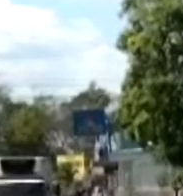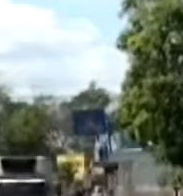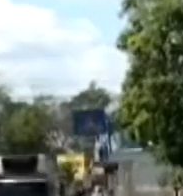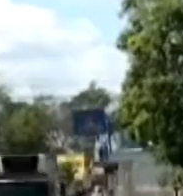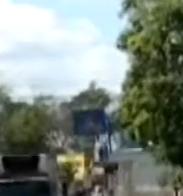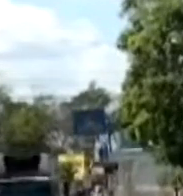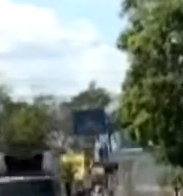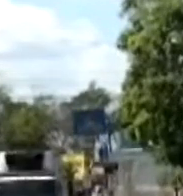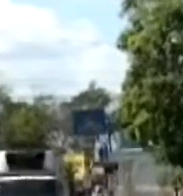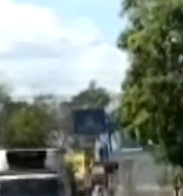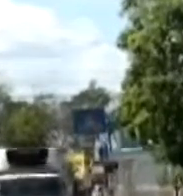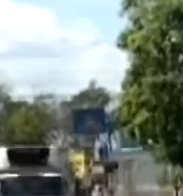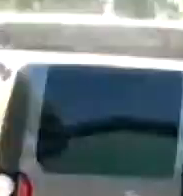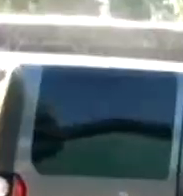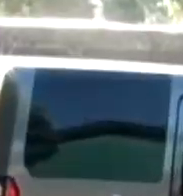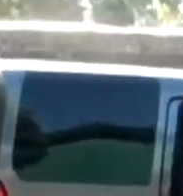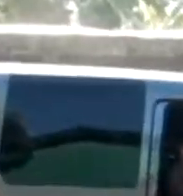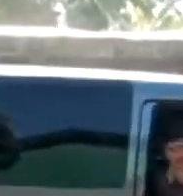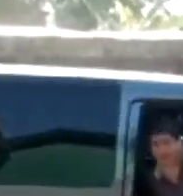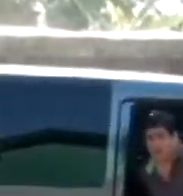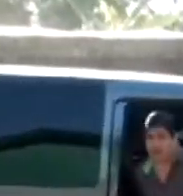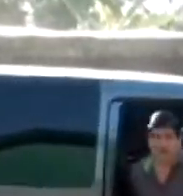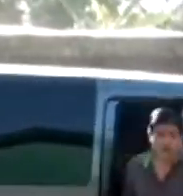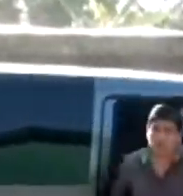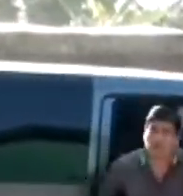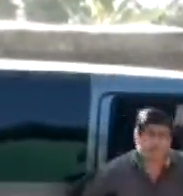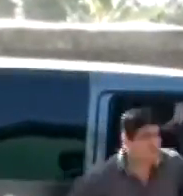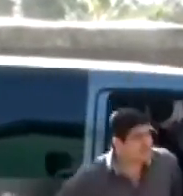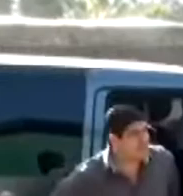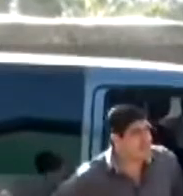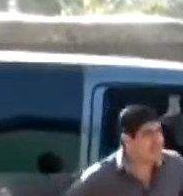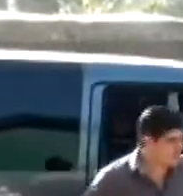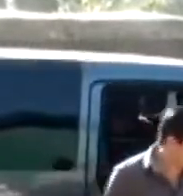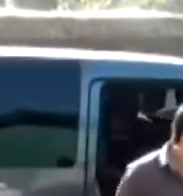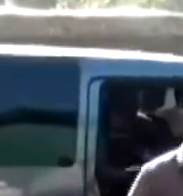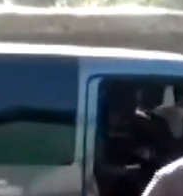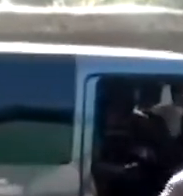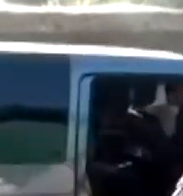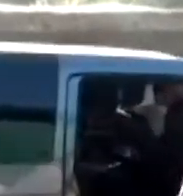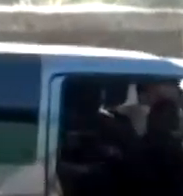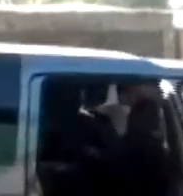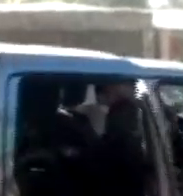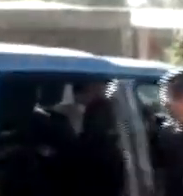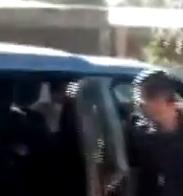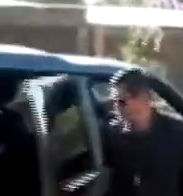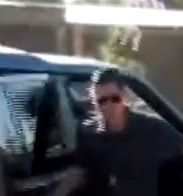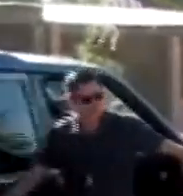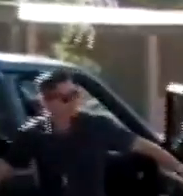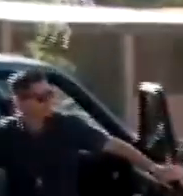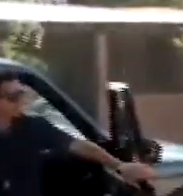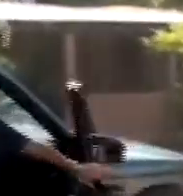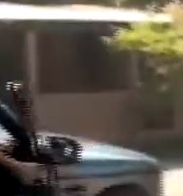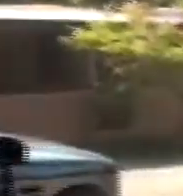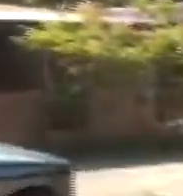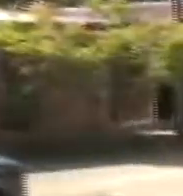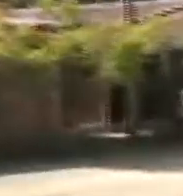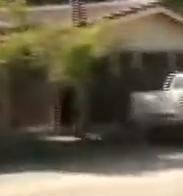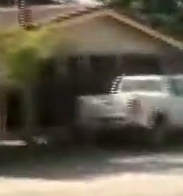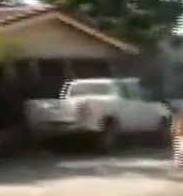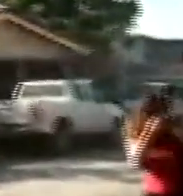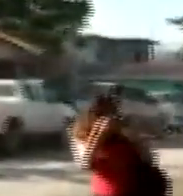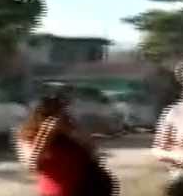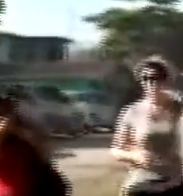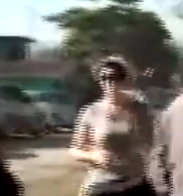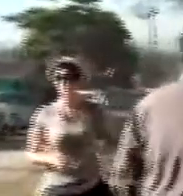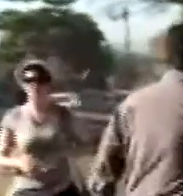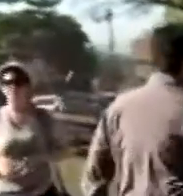Rural Territorial, los Consejos Regionales de Desarrollo Coredes y la Mesa de Diálogo entre el Gobierno Central y representantes de